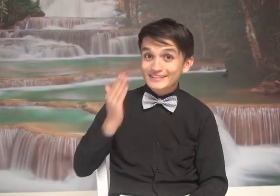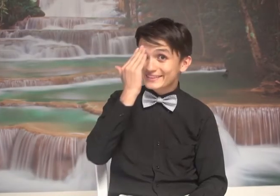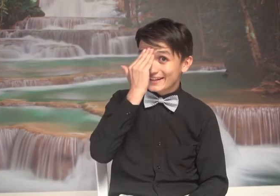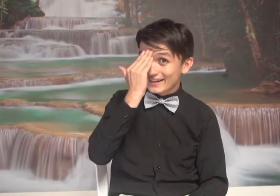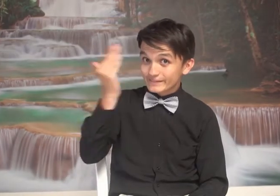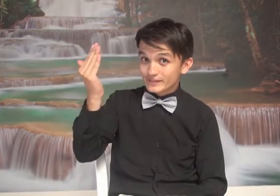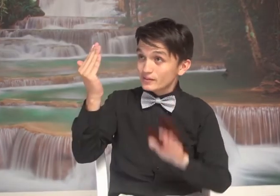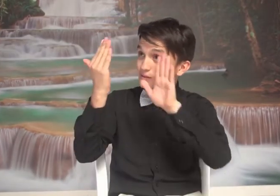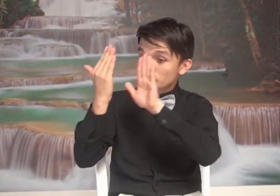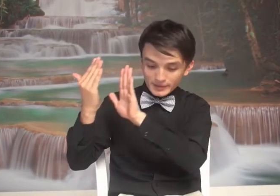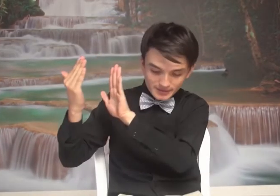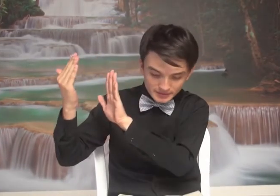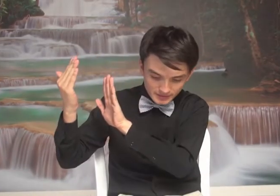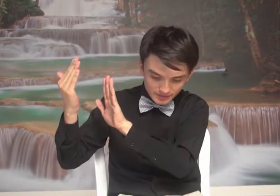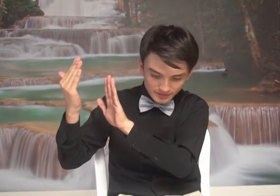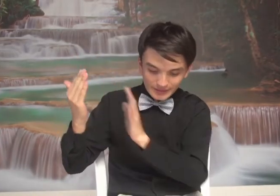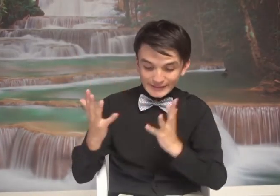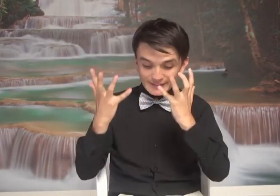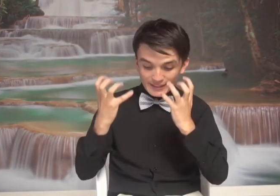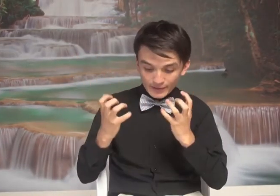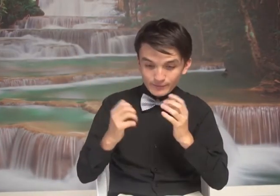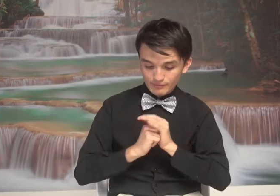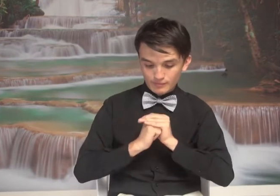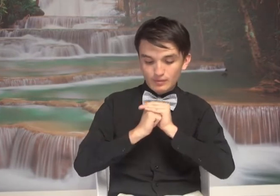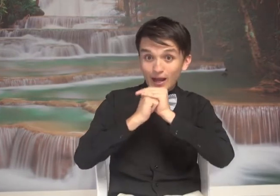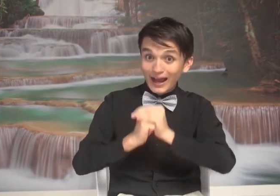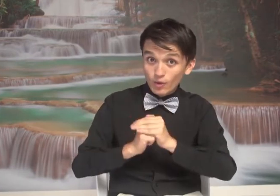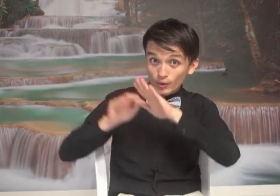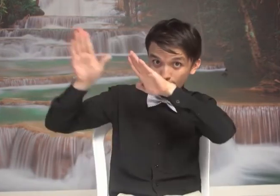delante de tu presencia quiero adorar